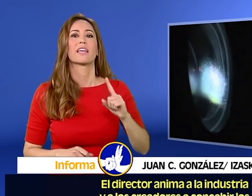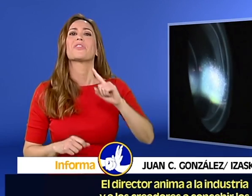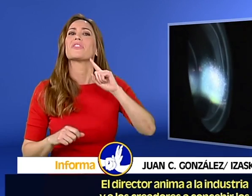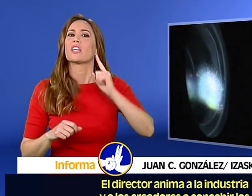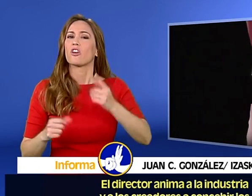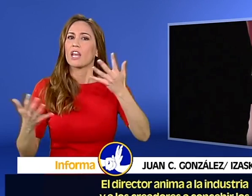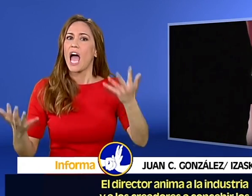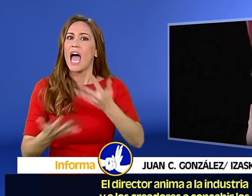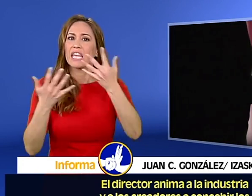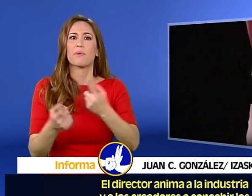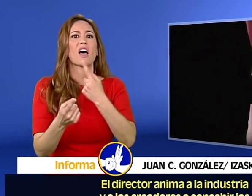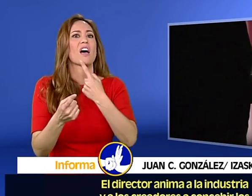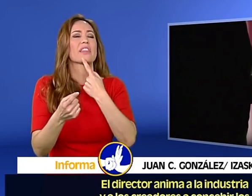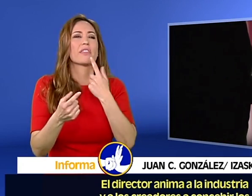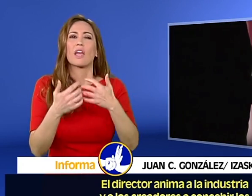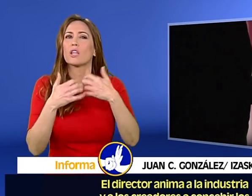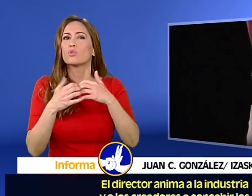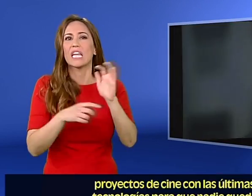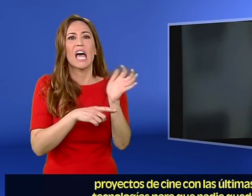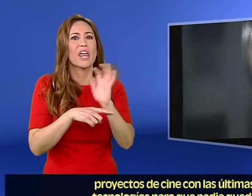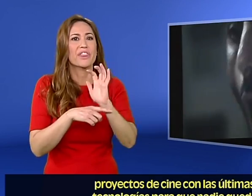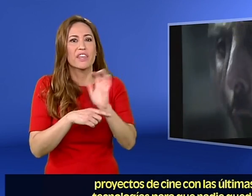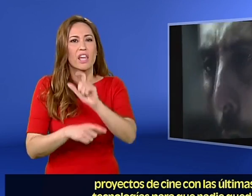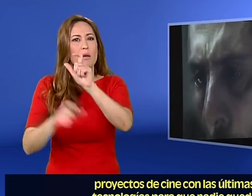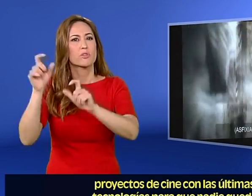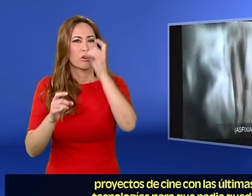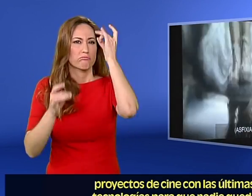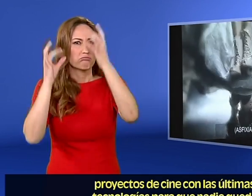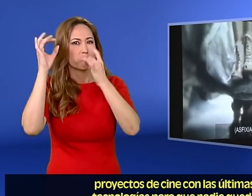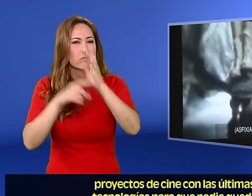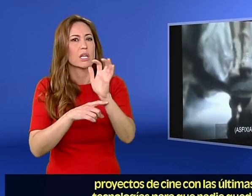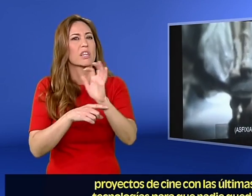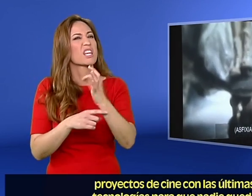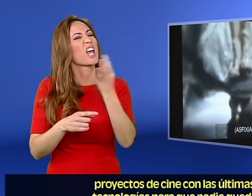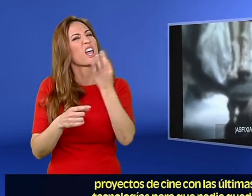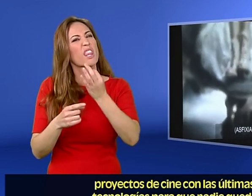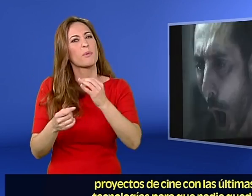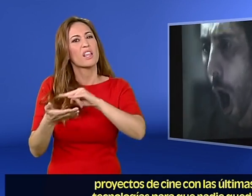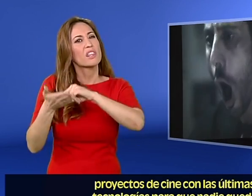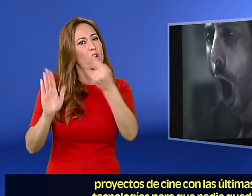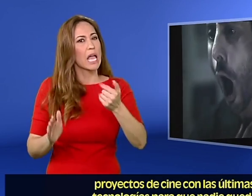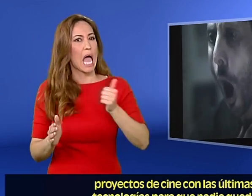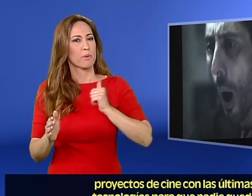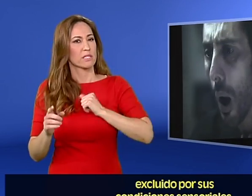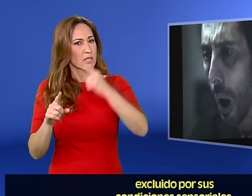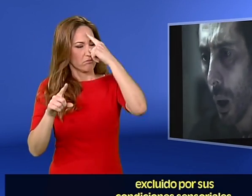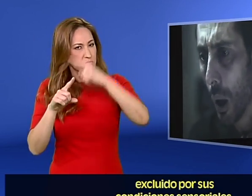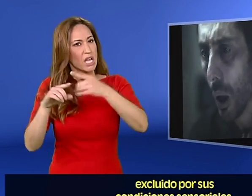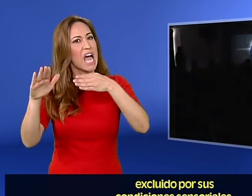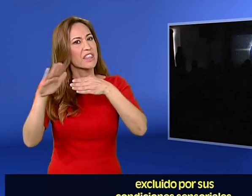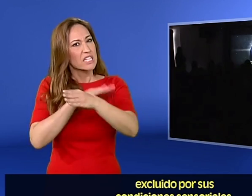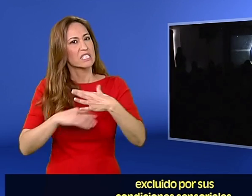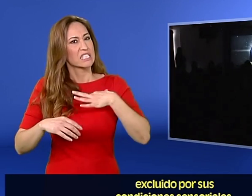anima a la industria y a los creadores a concebir los proyectos de cine con las últimas tecnologías para que nadie quede